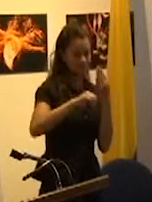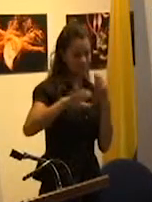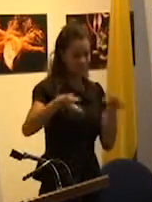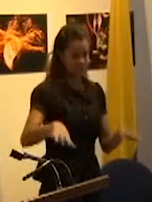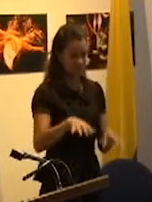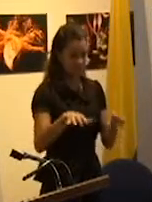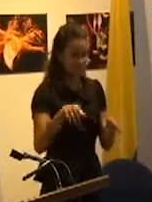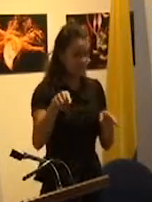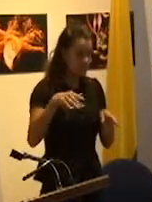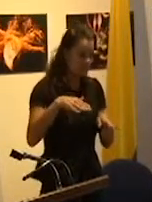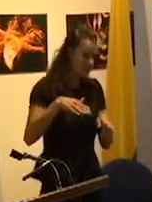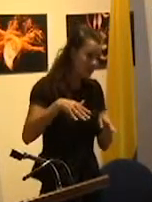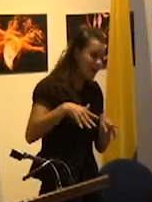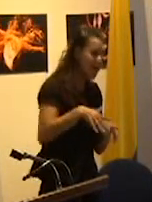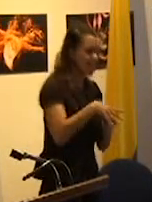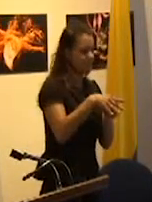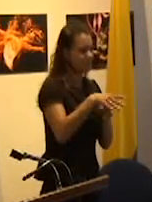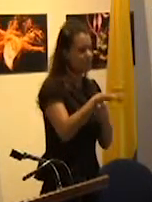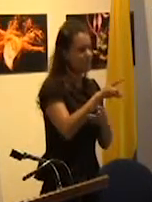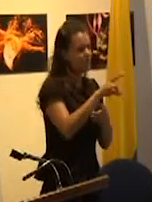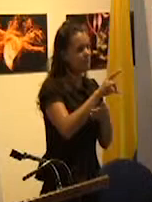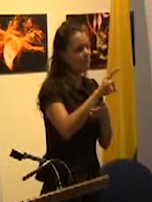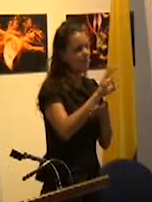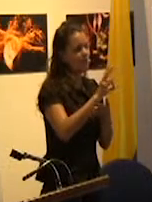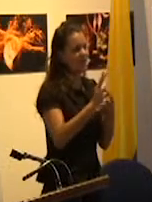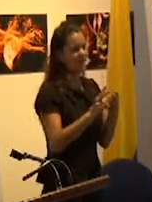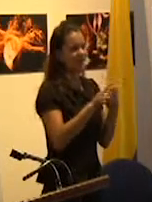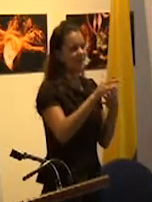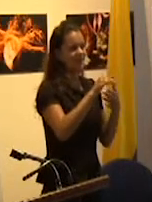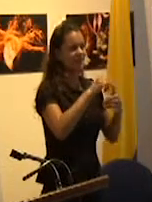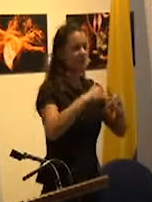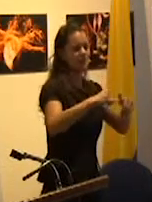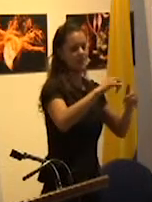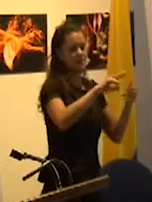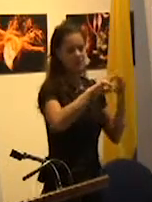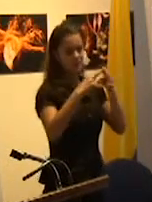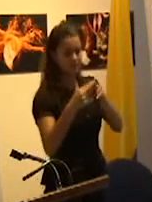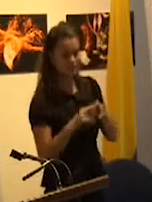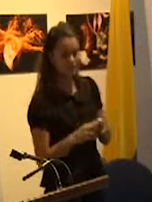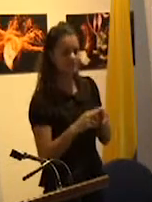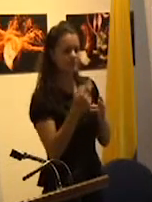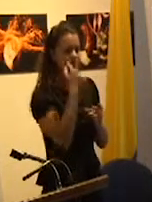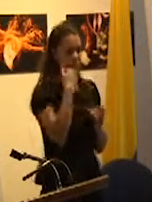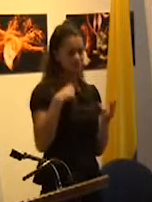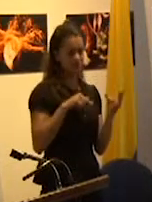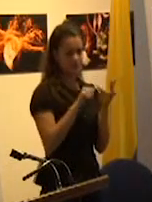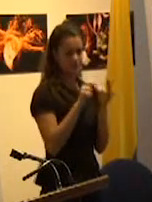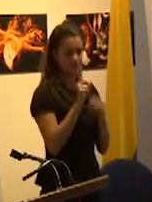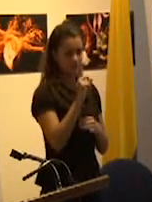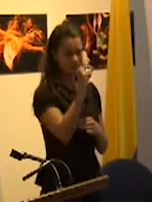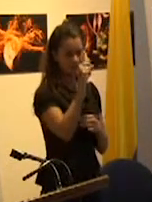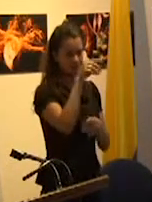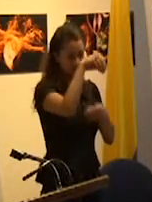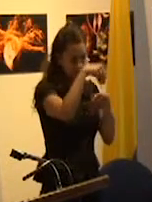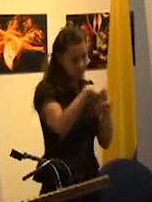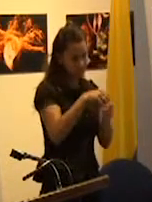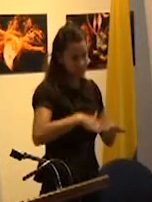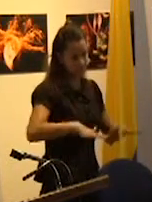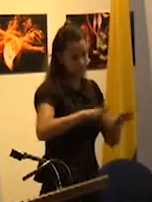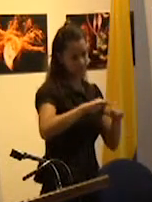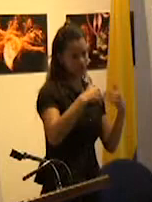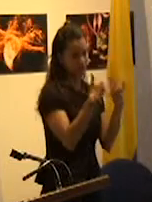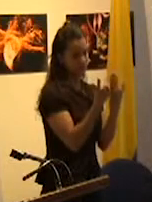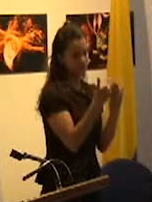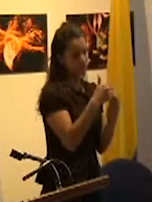las modalidades de la igualdad relación y la subjetivación política en el ámbito escolar una